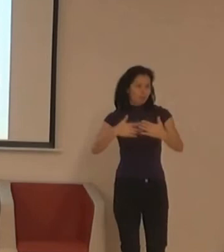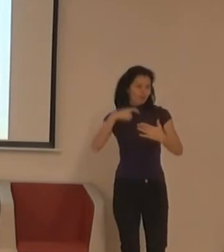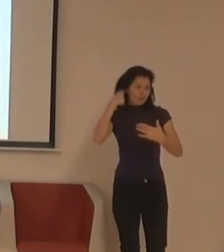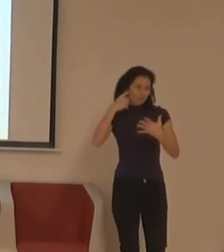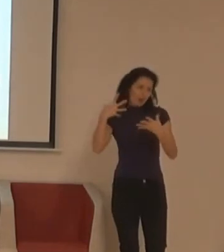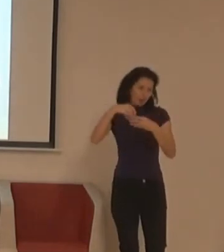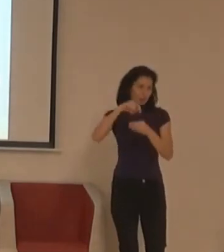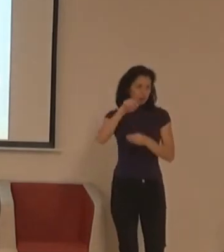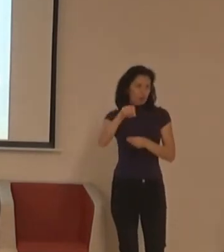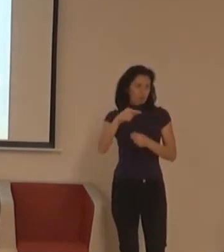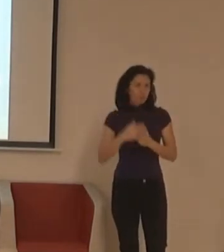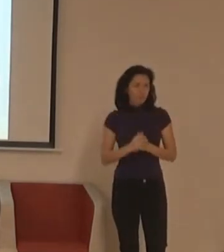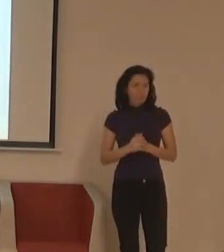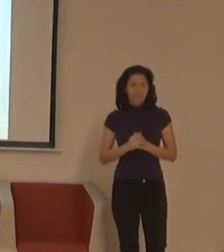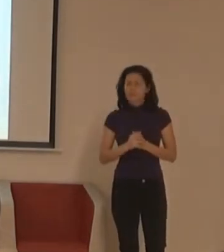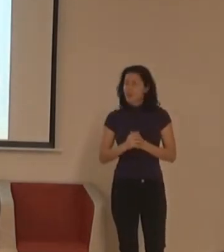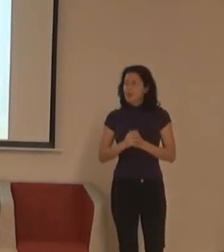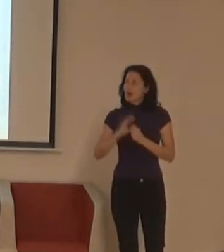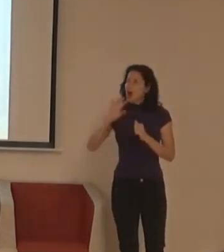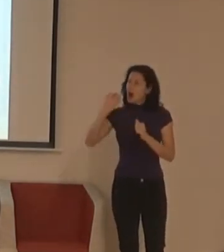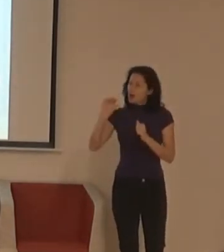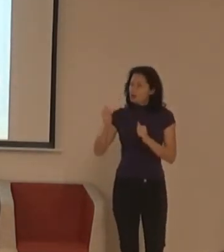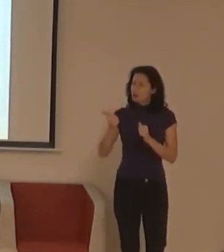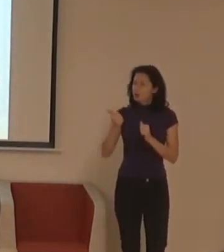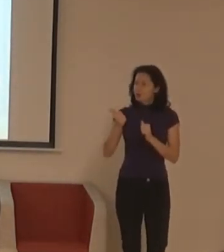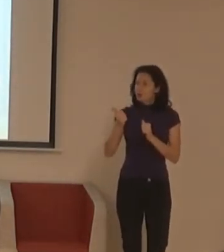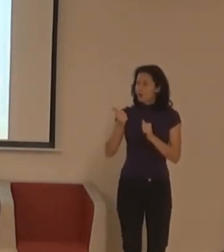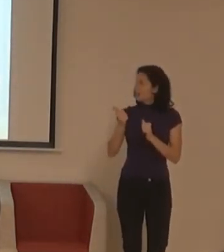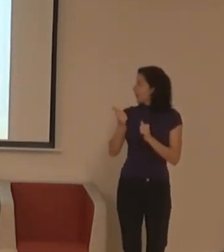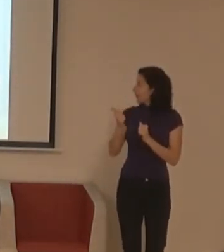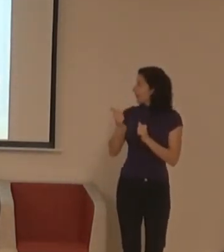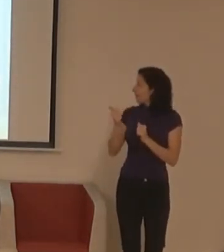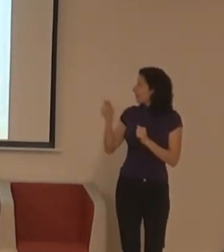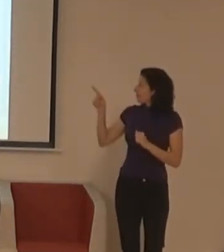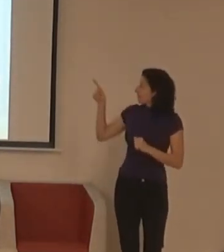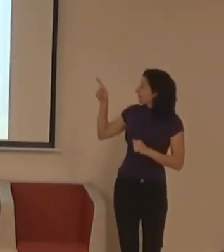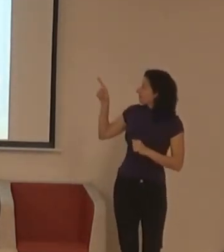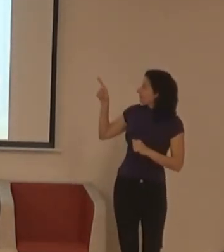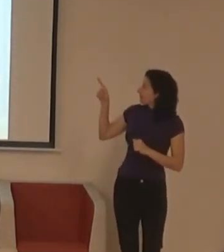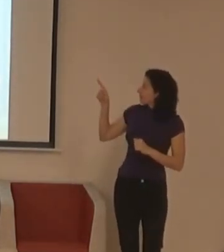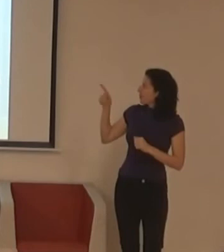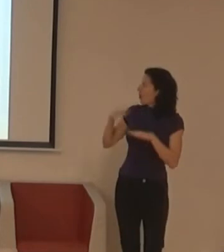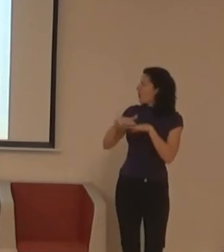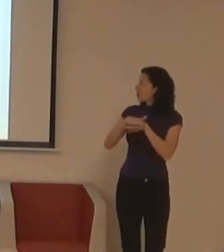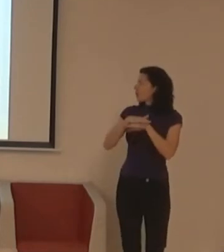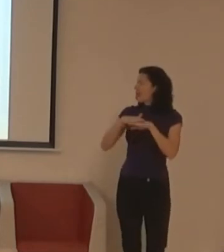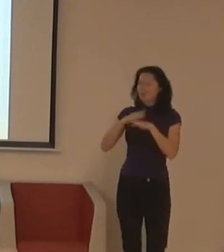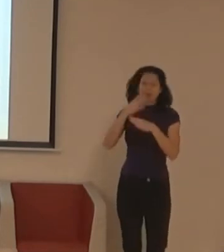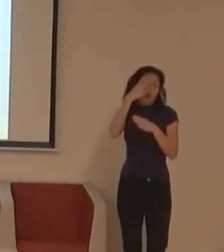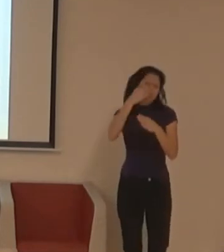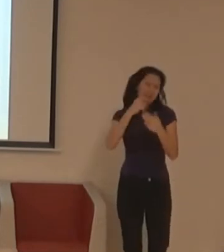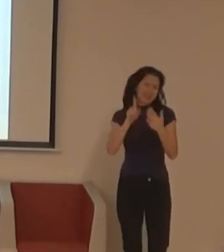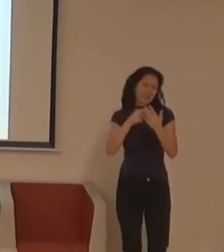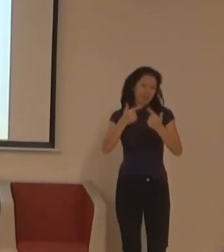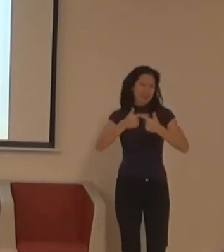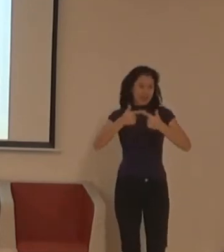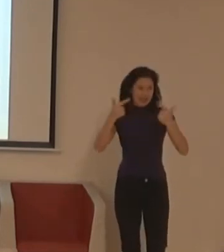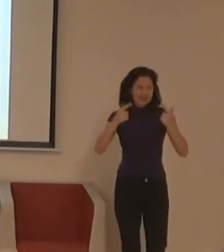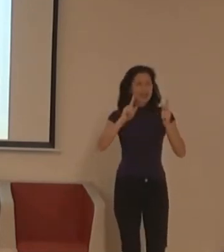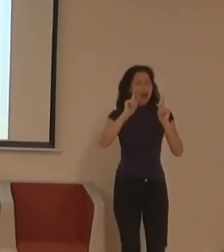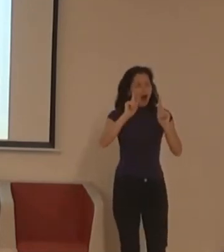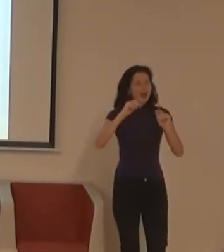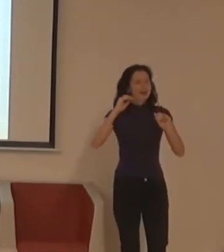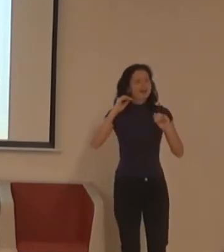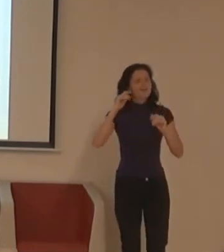Kromě toho, pardon za ten nepříliš jasný obrázek, ale kromě toho se Festival Jeden svět pustil do